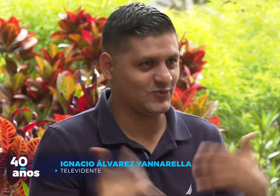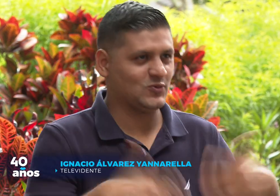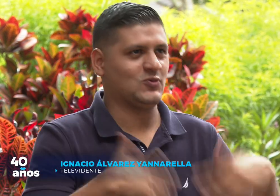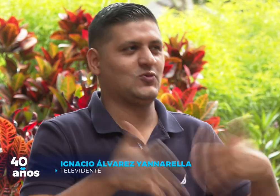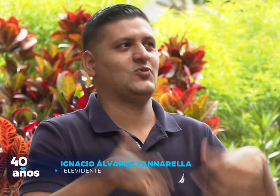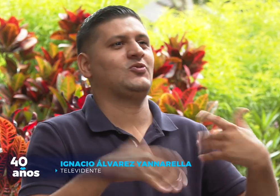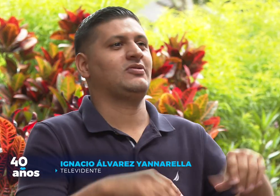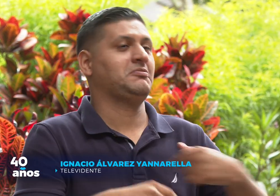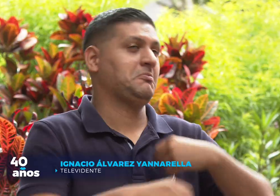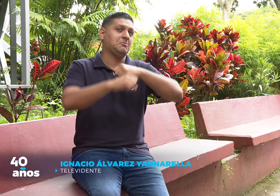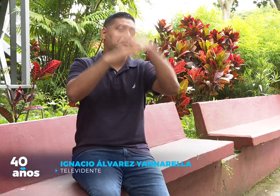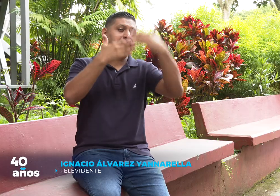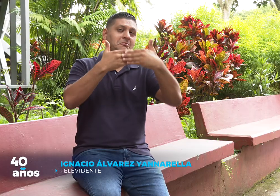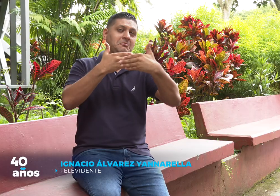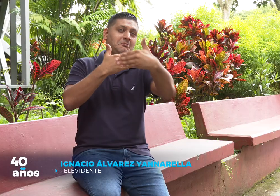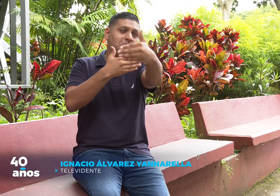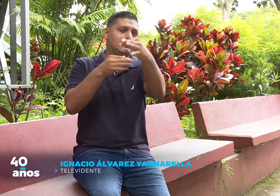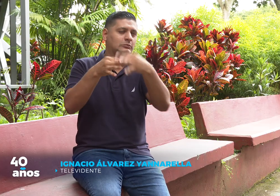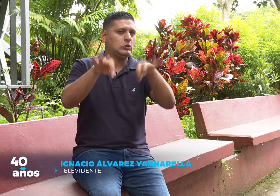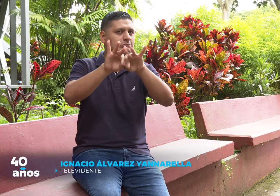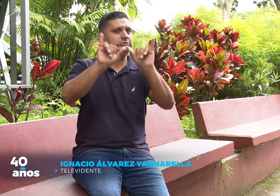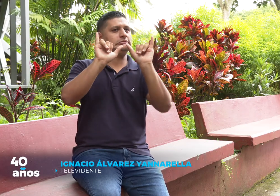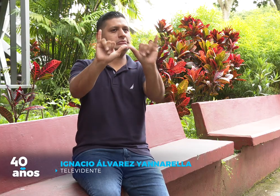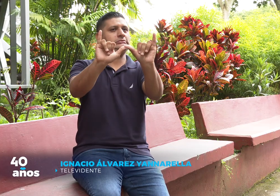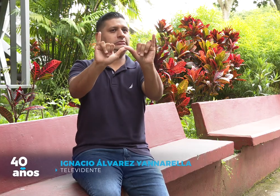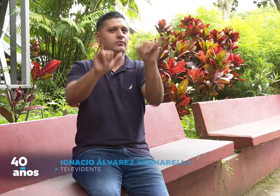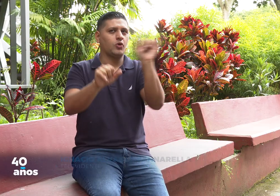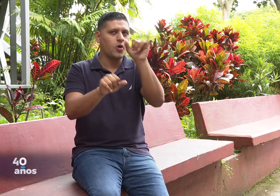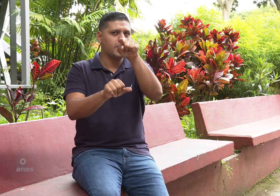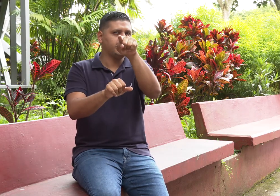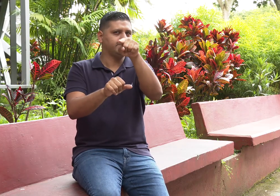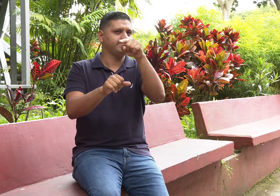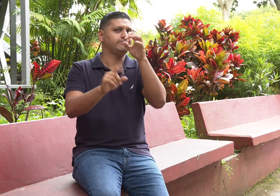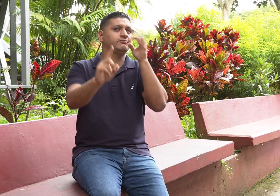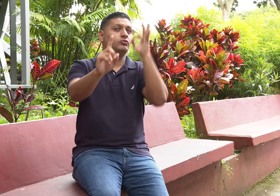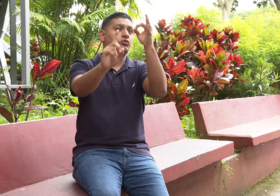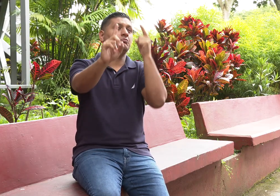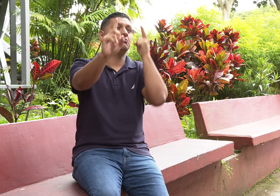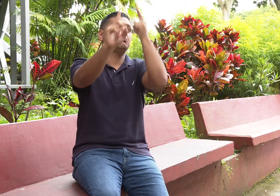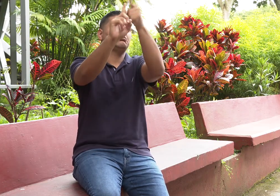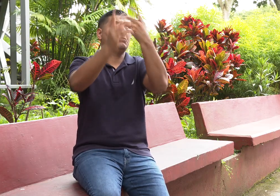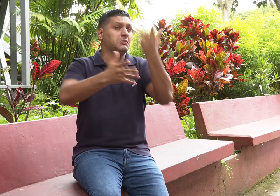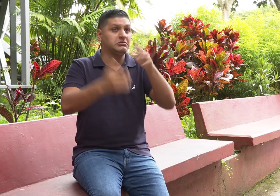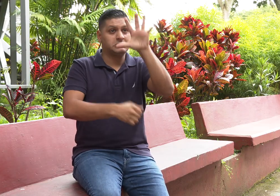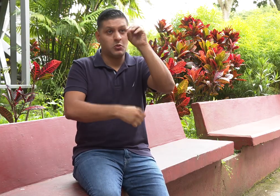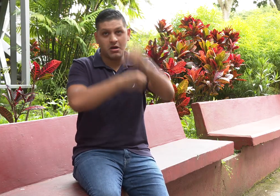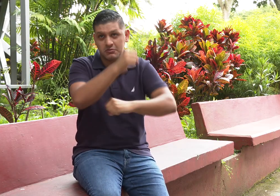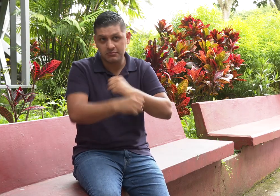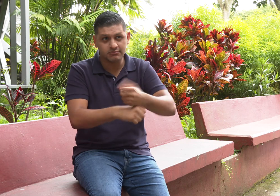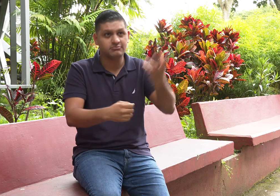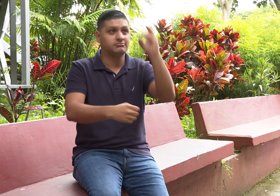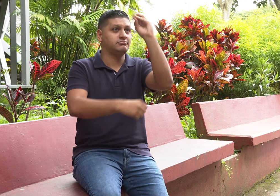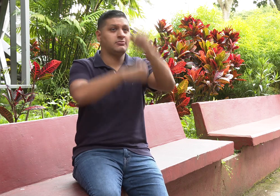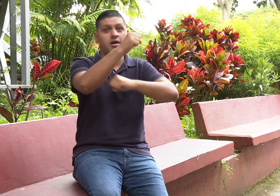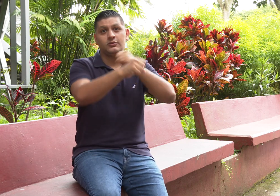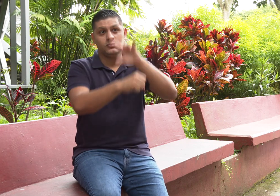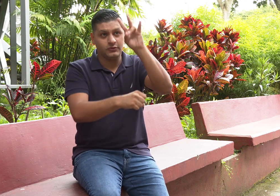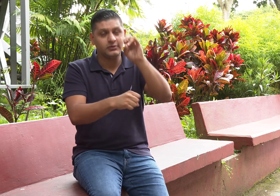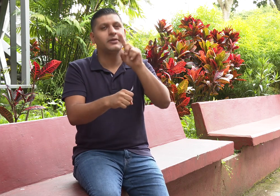sí, de verdad. Y ha continuado en el tiempo el canal. Y yo espero que llegue a 50, a 60, a 70.